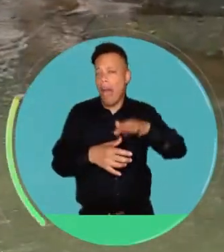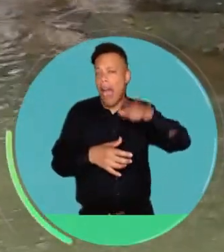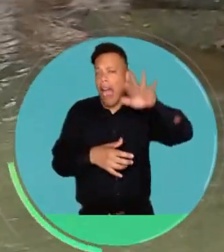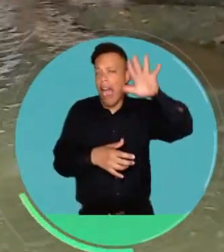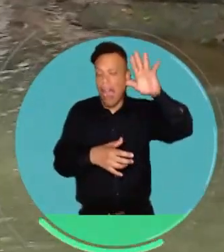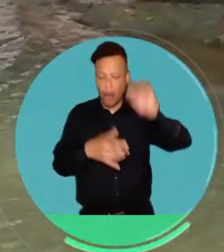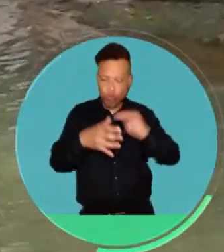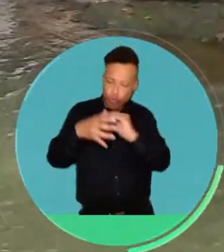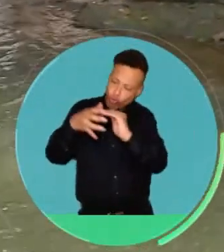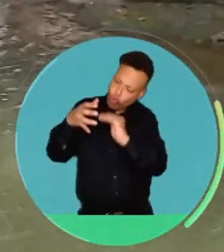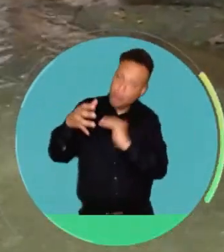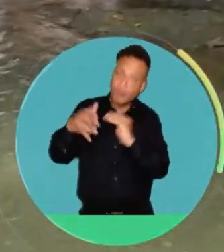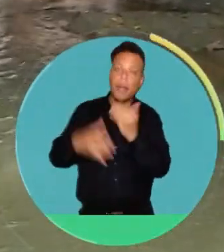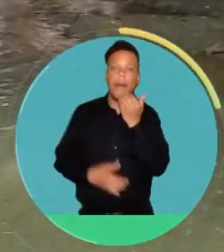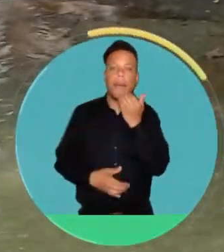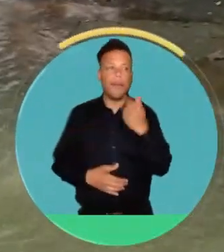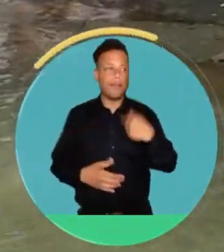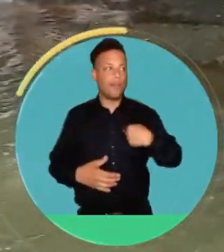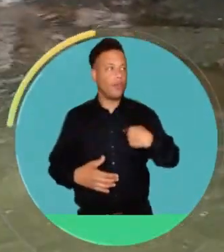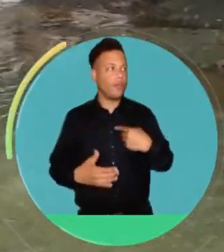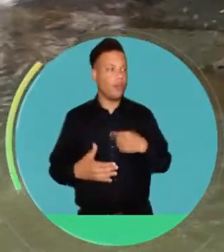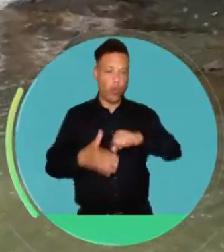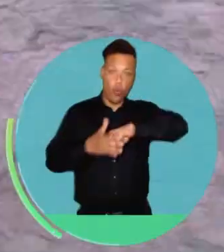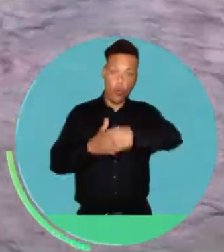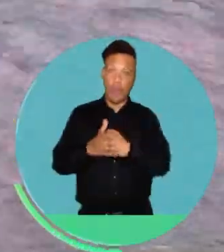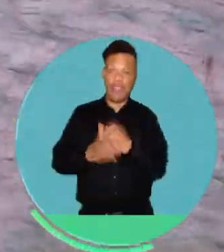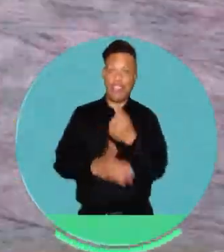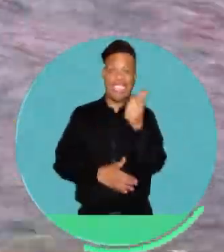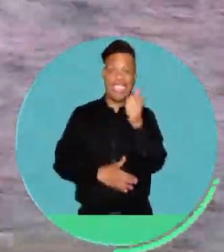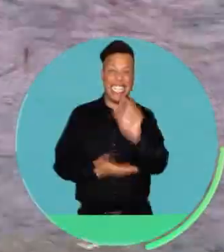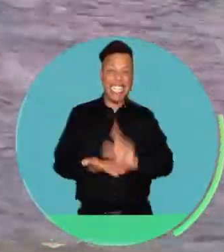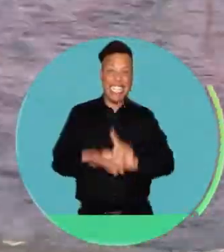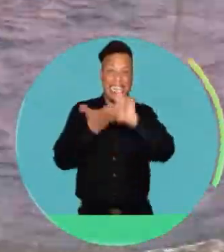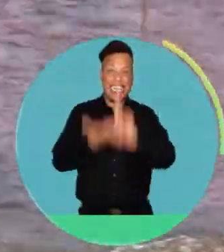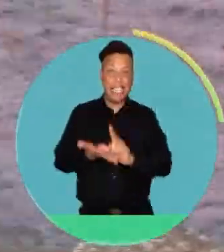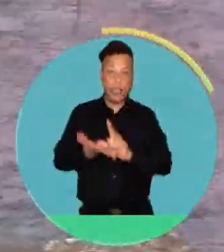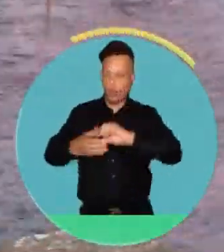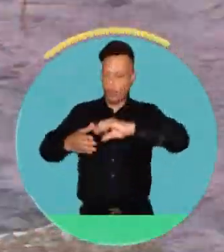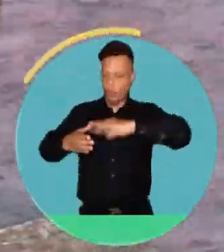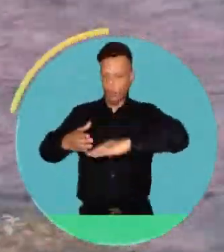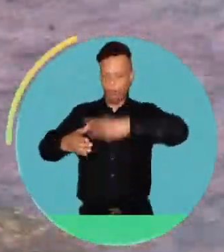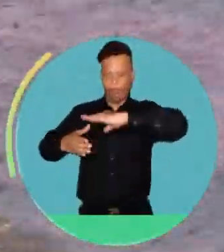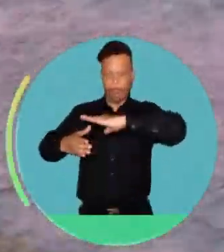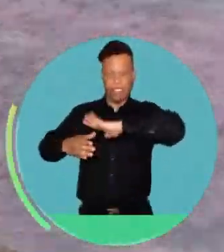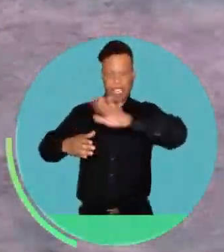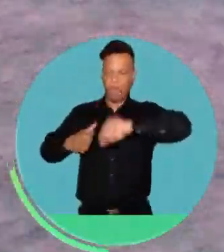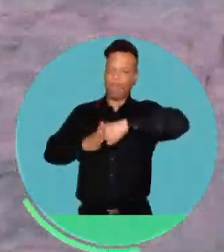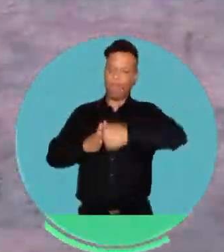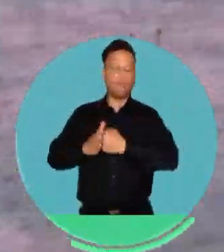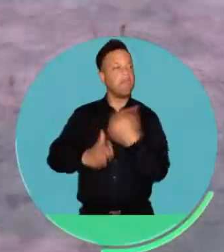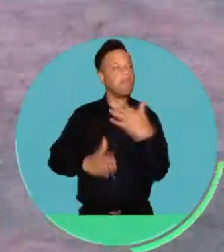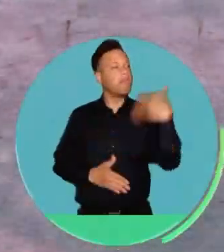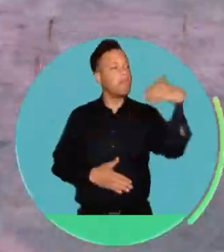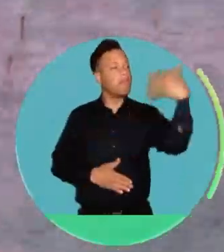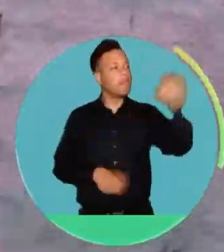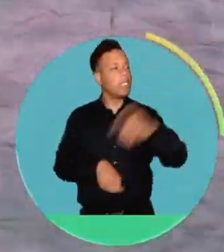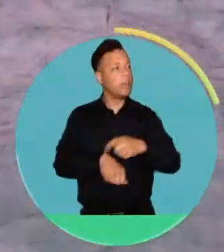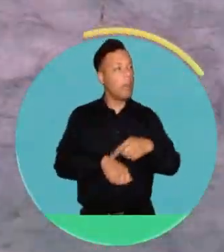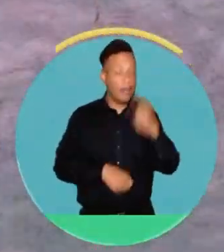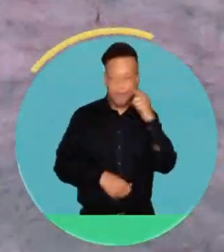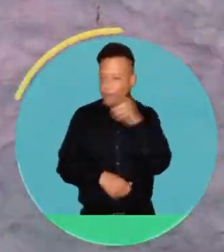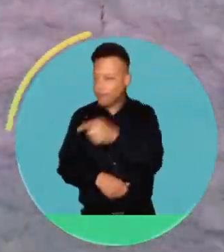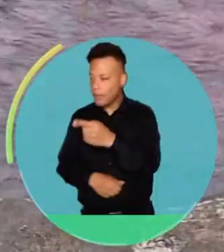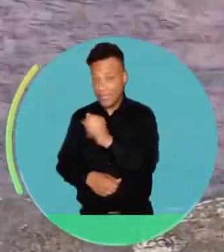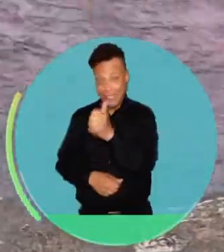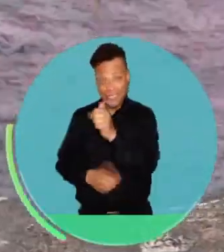en cualquier lado se va a evaporar. Entonces si yo, no sé, si tú miras y tienes, no sé, digamos 10 litros en un sitio y lo guardas al